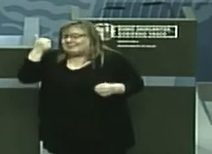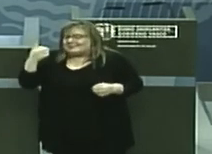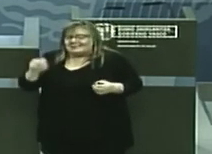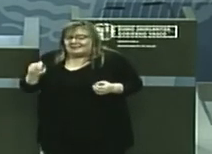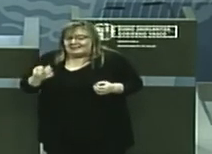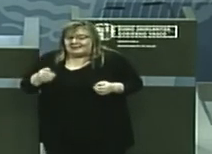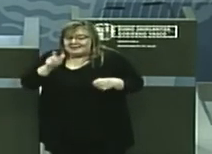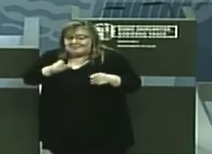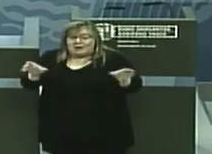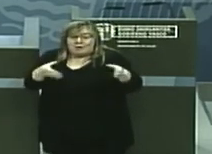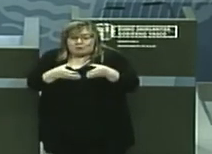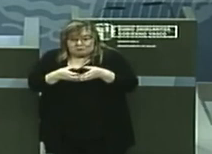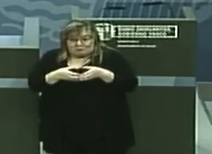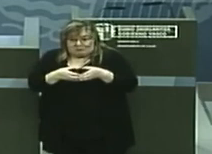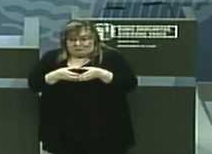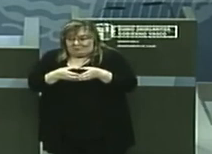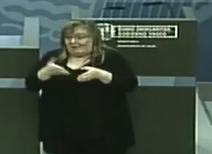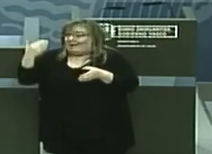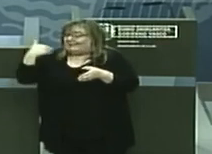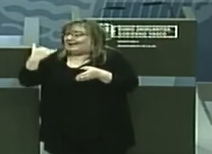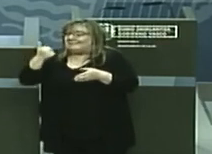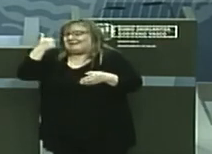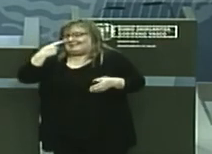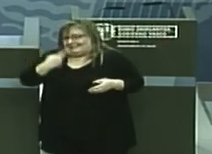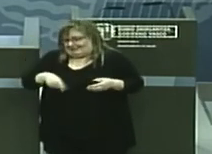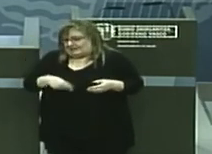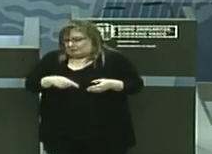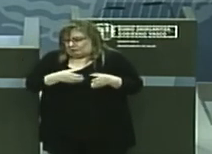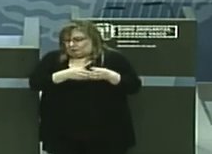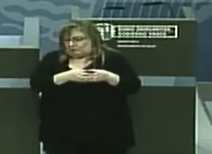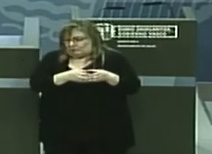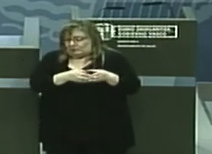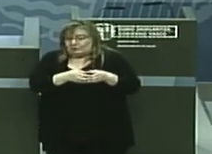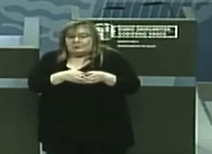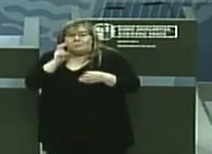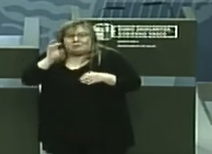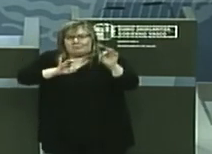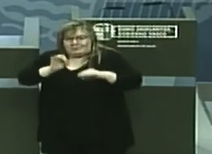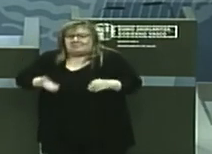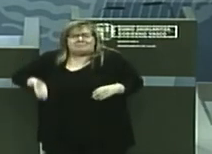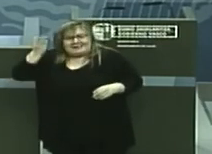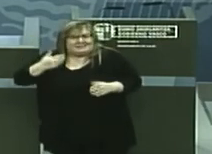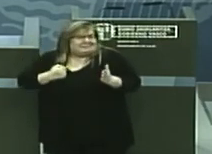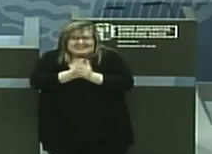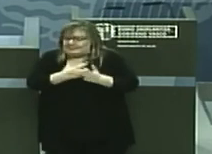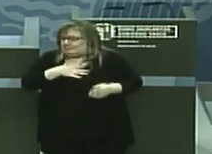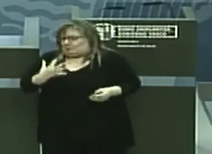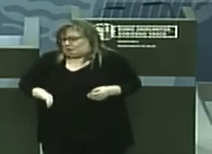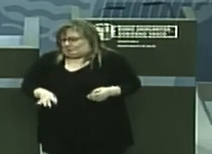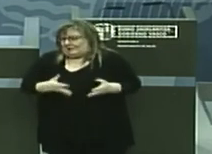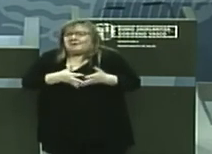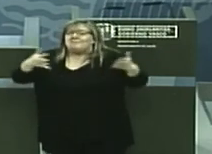al colectivo que ya estaba definido como de mayor riesgo llegar el mayor porcentaje. No se amplía,